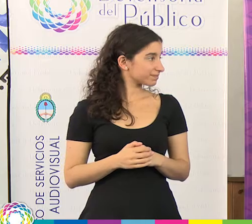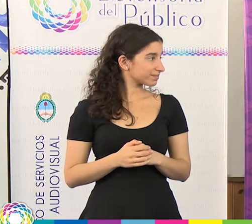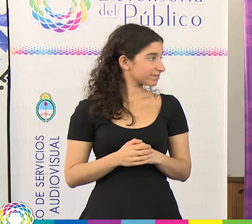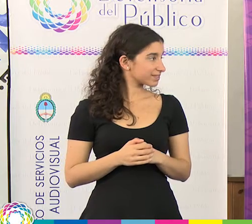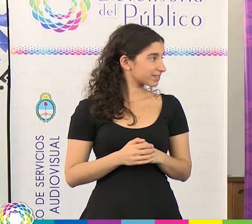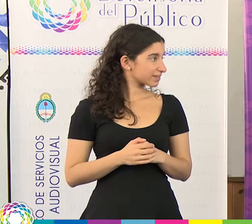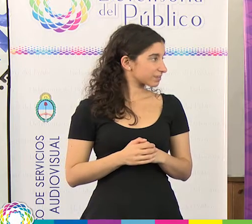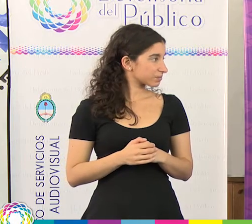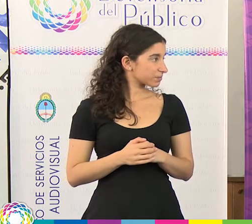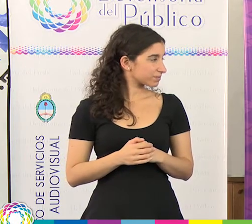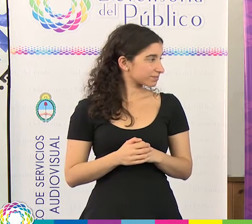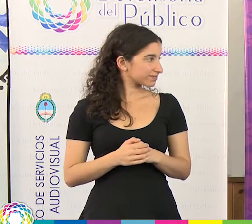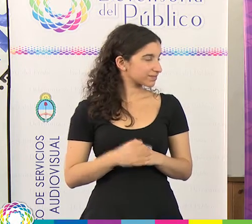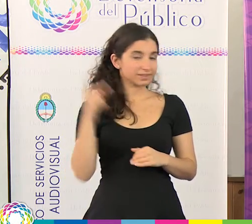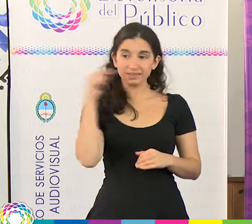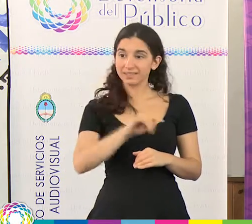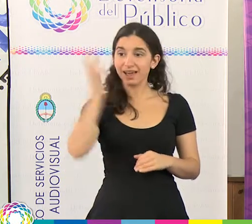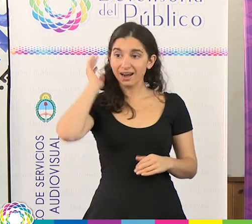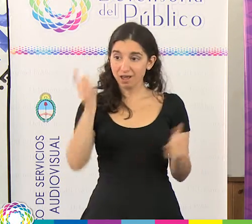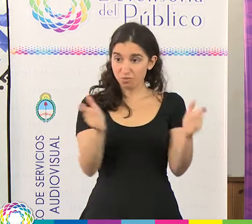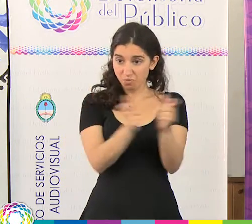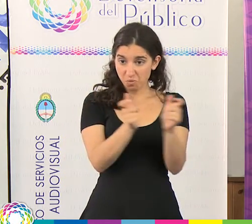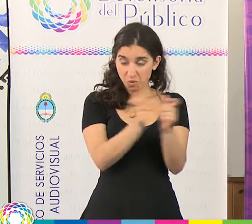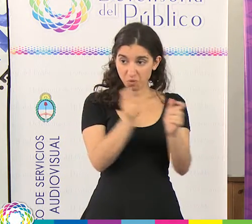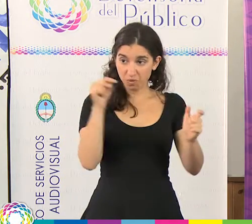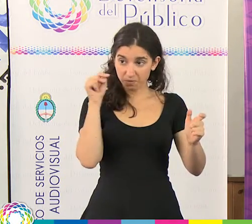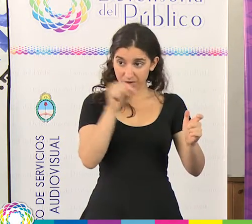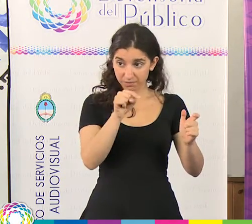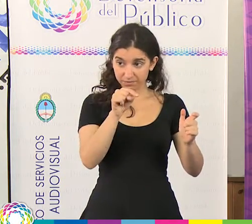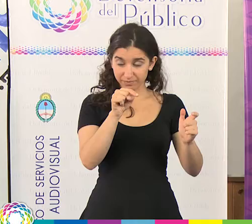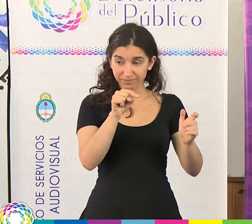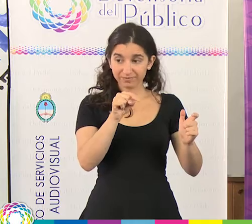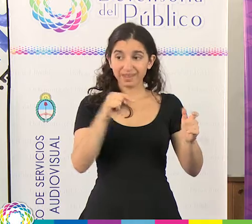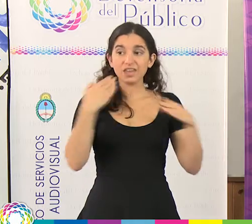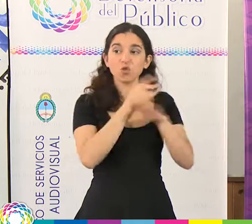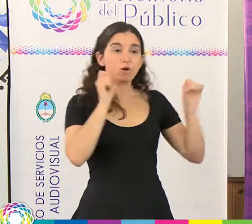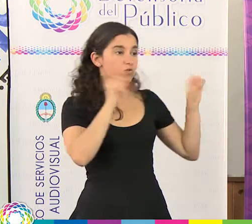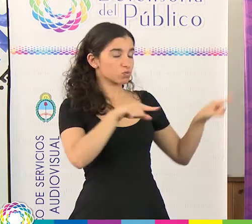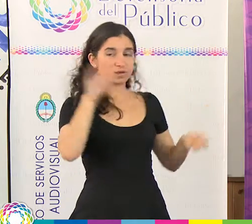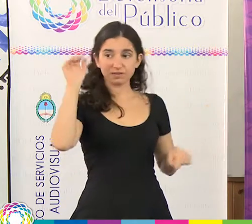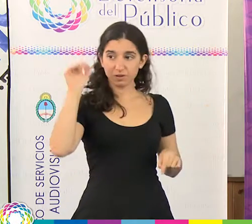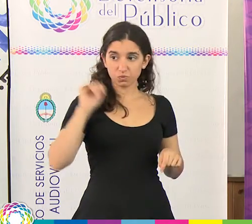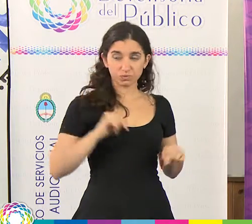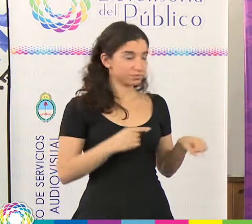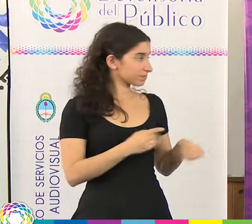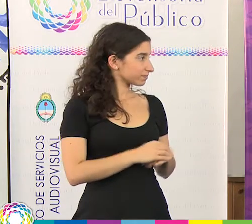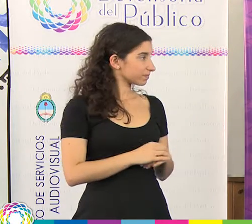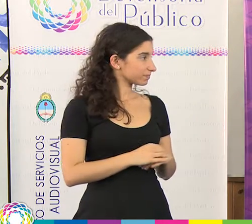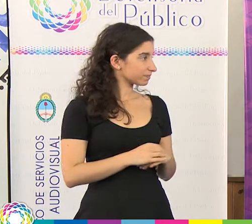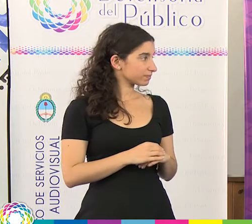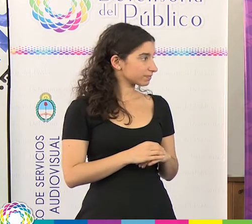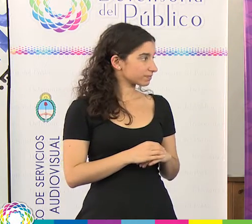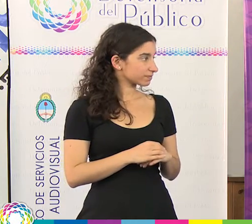Yo tengo un programa que se llama PEUMA y saludo con mi lengua, que es Marí Marí Kompuche,